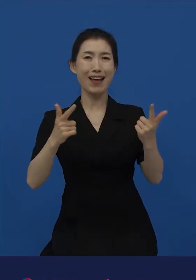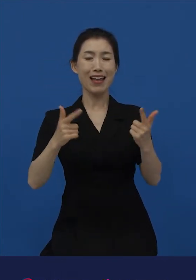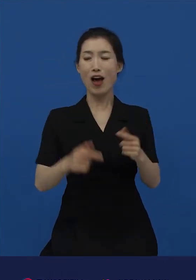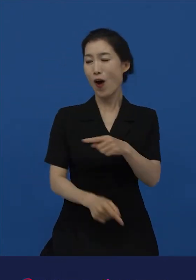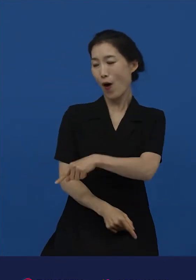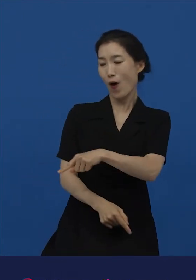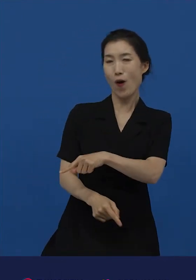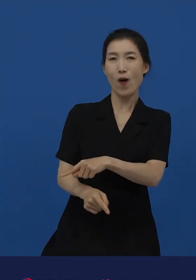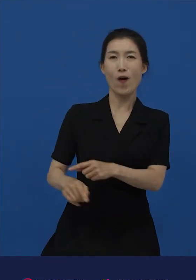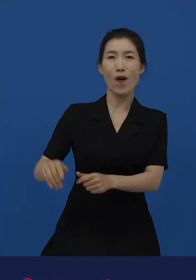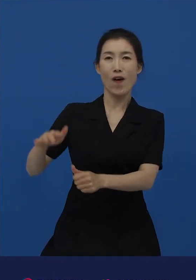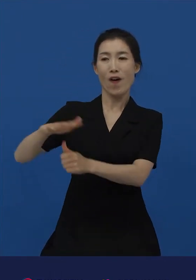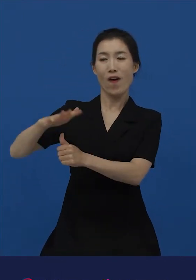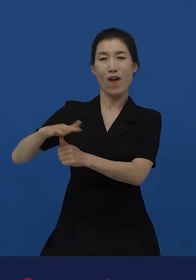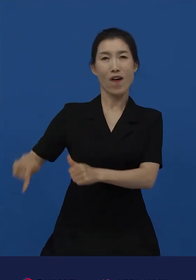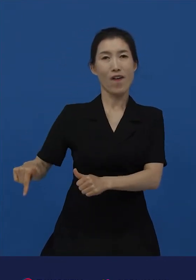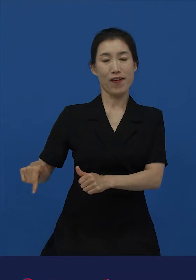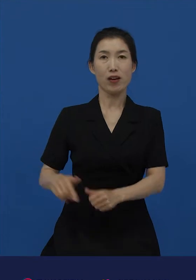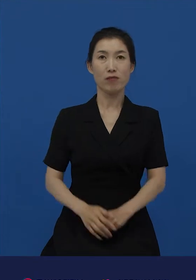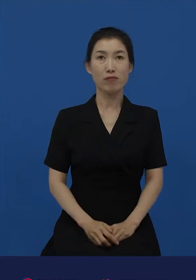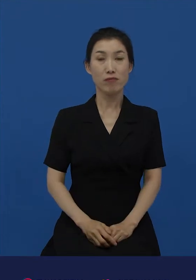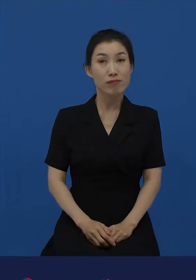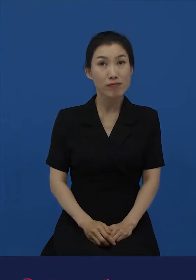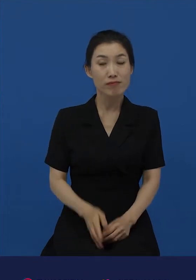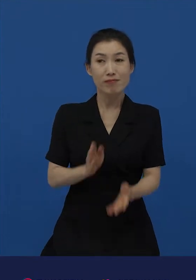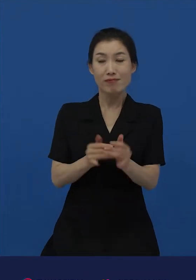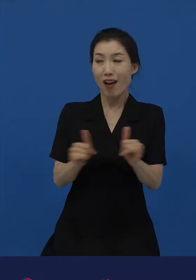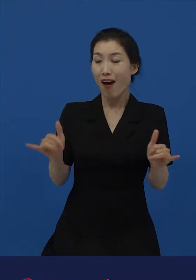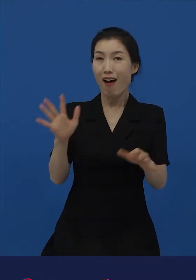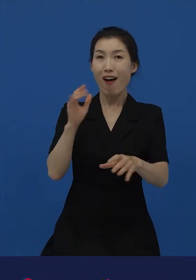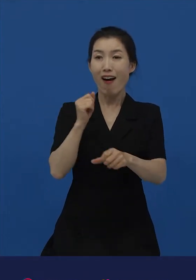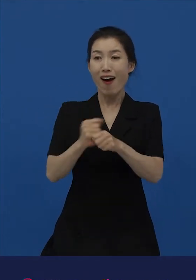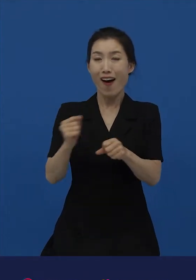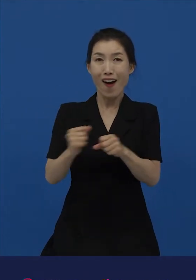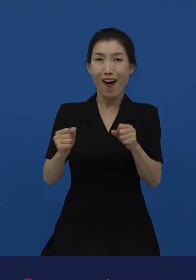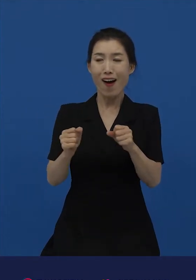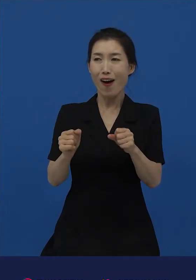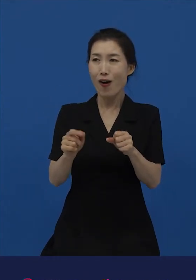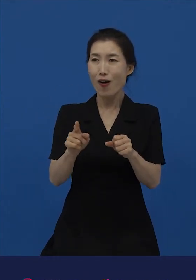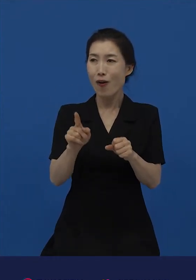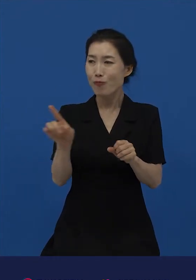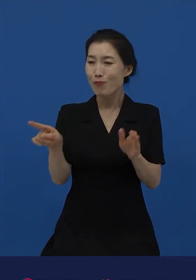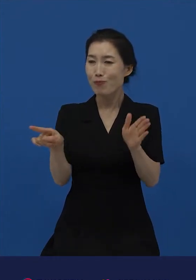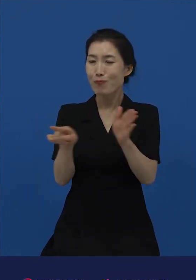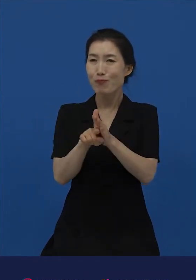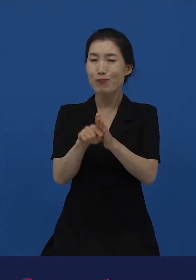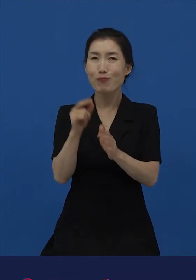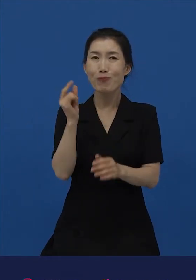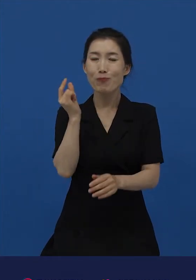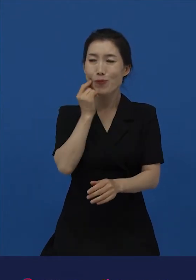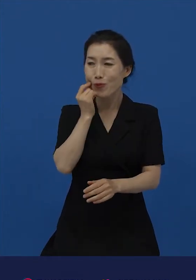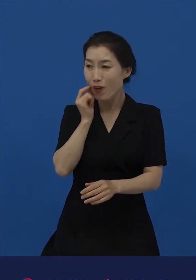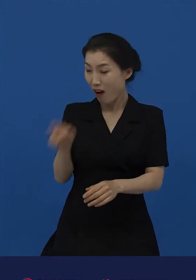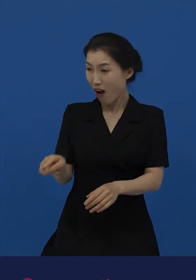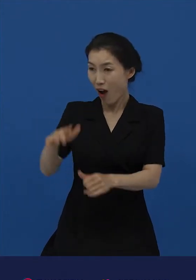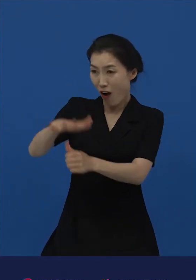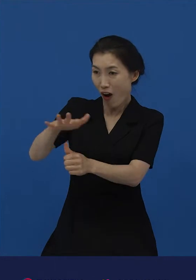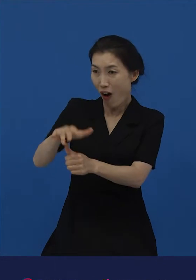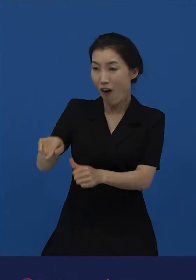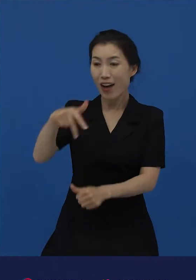가리킵니다. 진행자들은 모두 당황스러워했고 못 믿겠다는 듯이 전 이수 작가가 맞냐고 아이에게